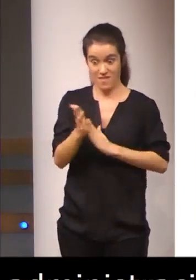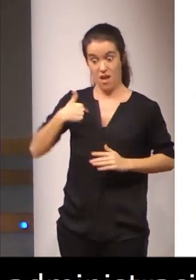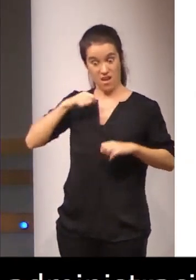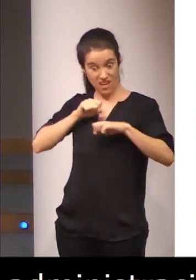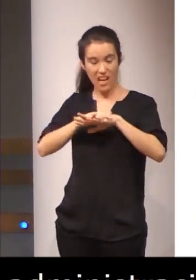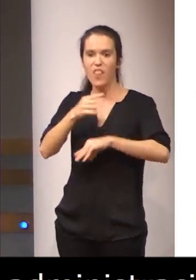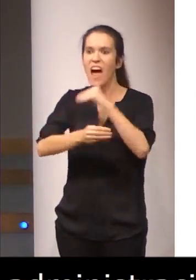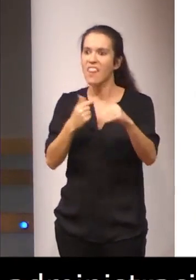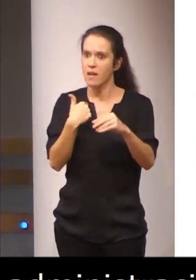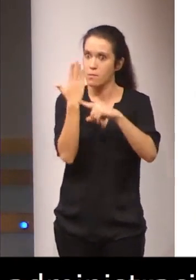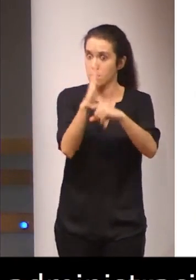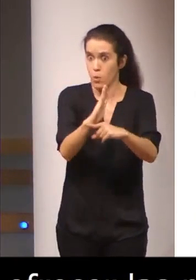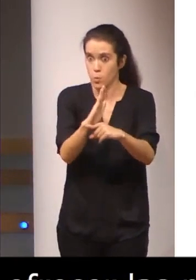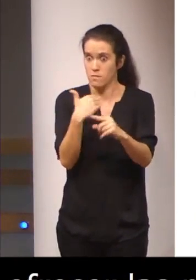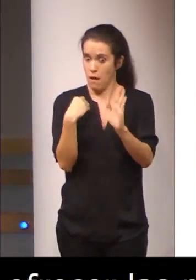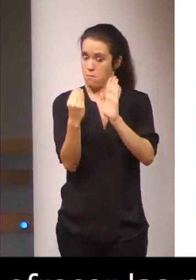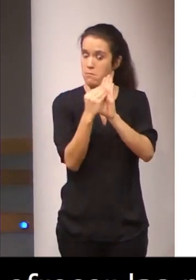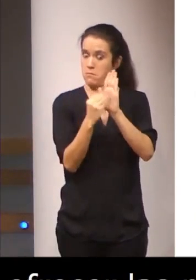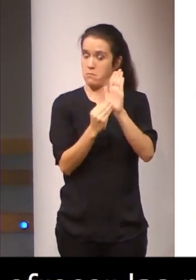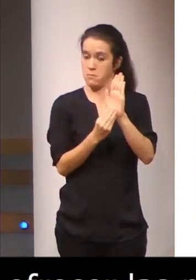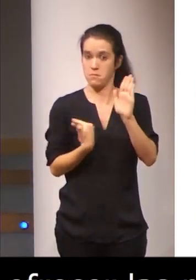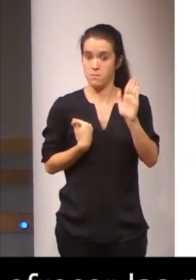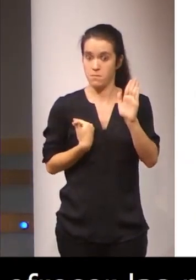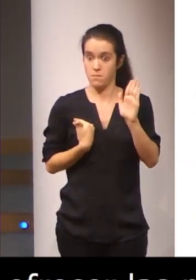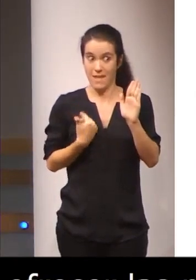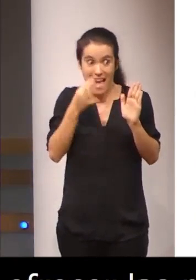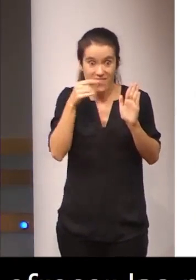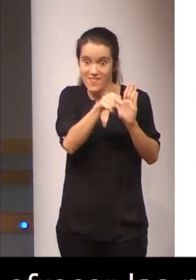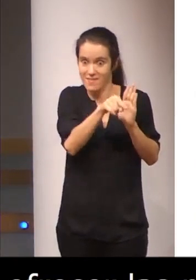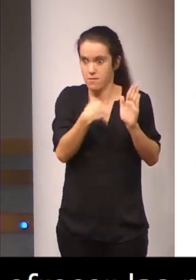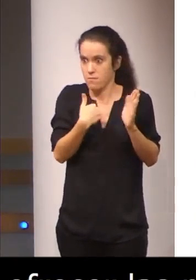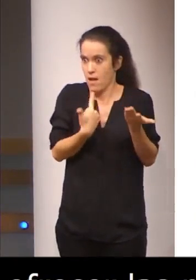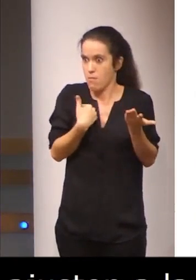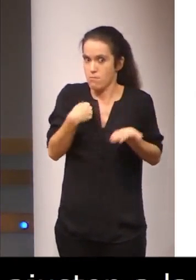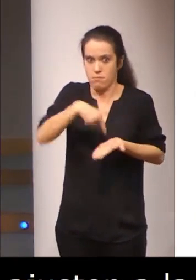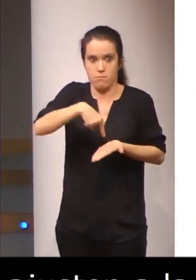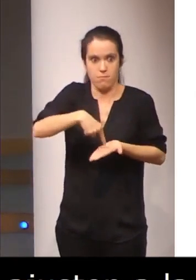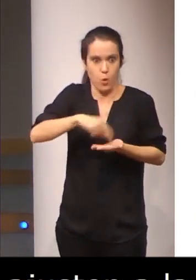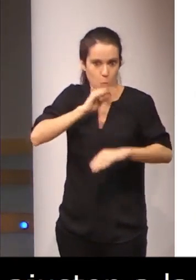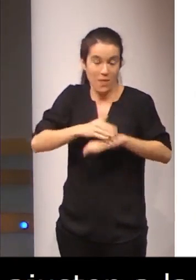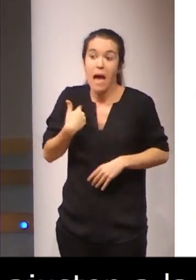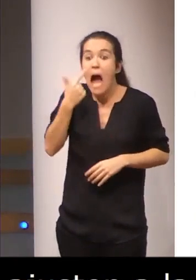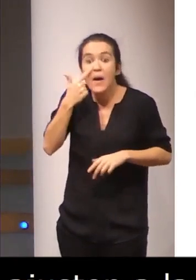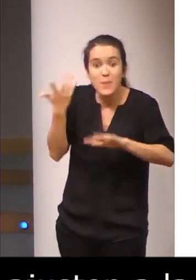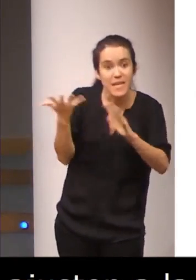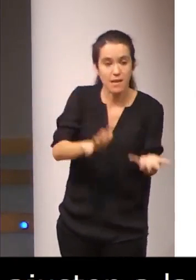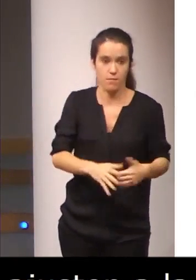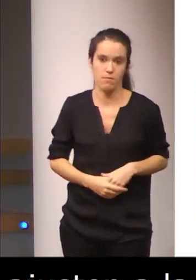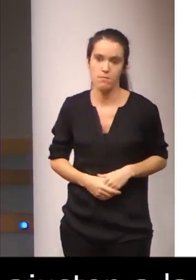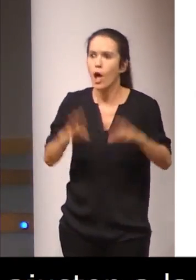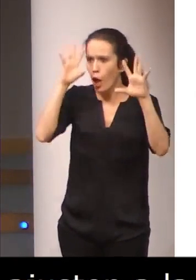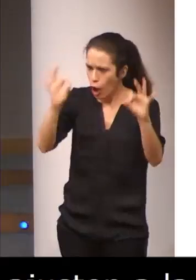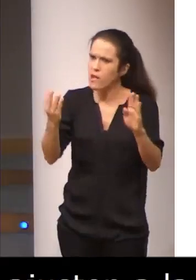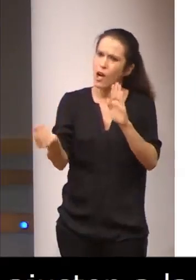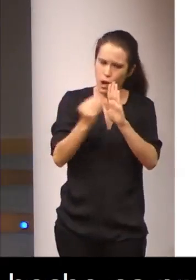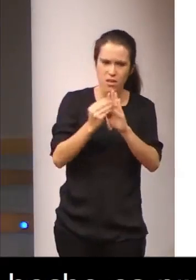ha hecho es simplemente presentar una propuesta que ya es obligación de obligado cumplimiento y que se realice. Con la integración, evidentemente, de lengua